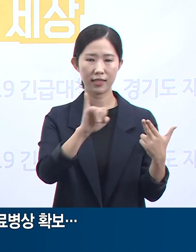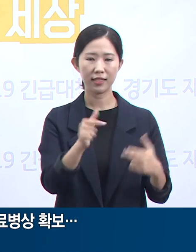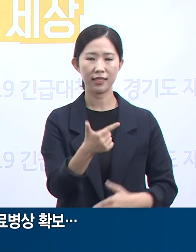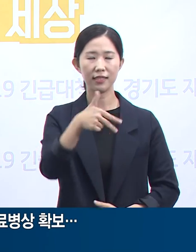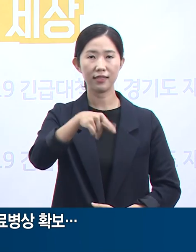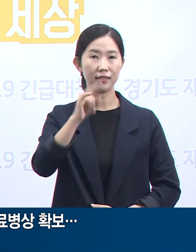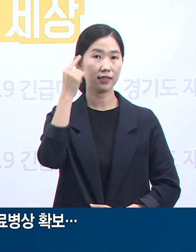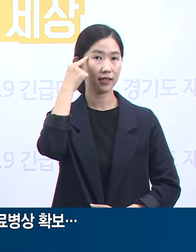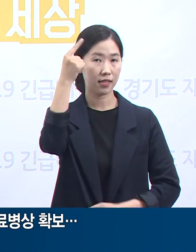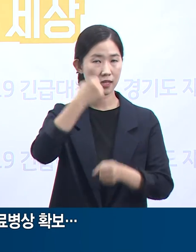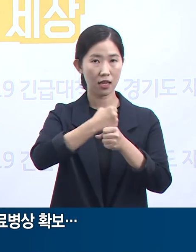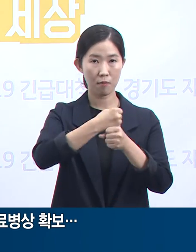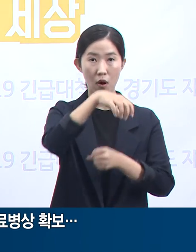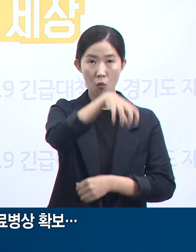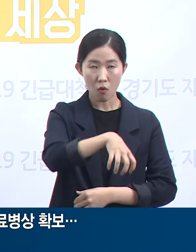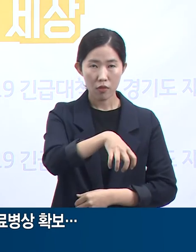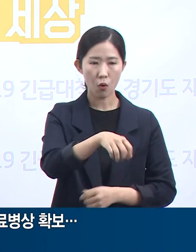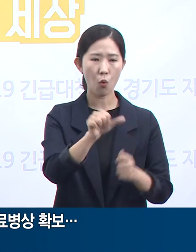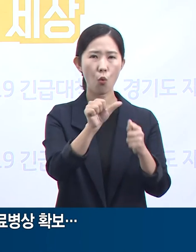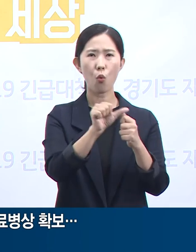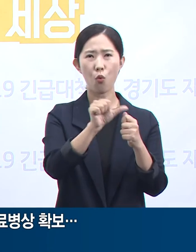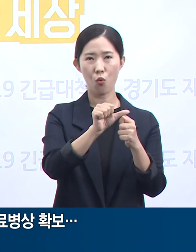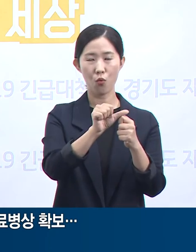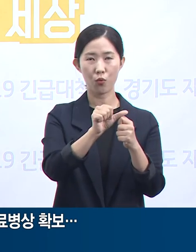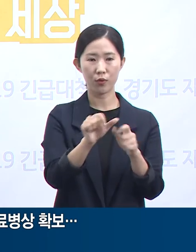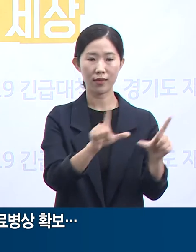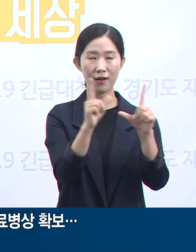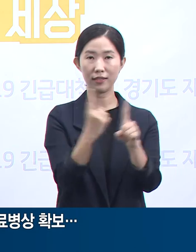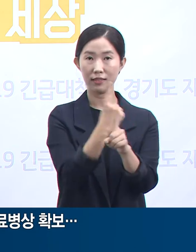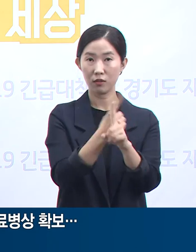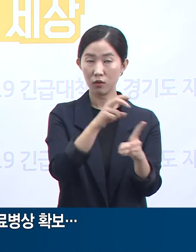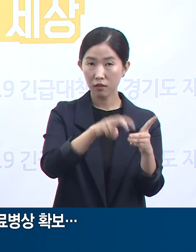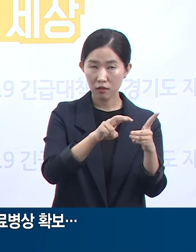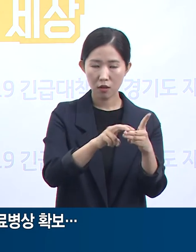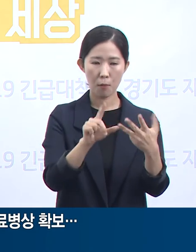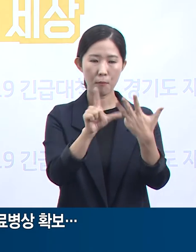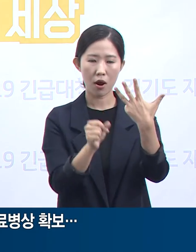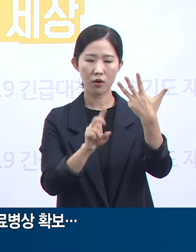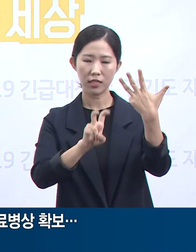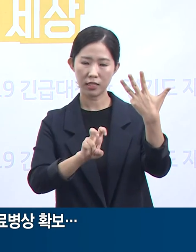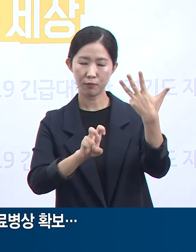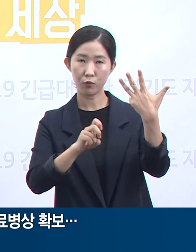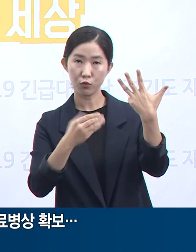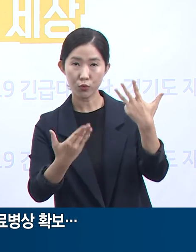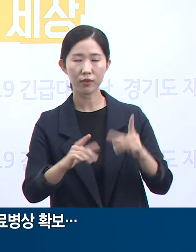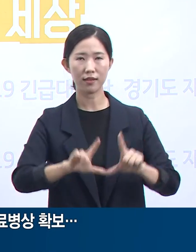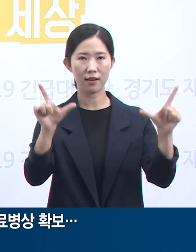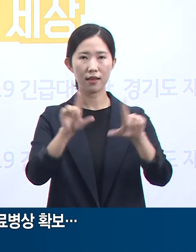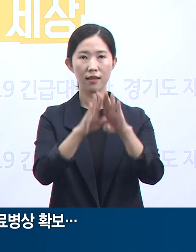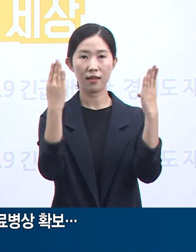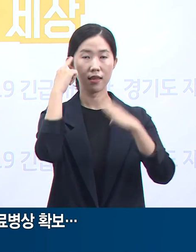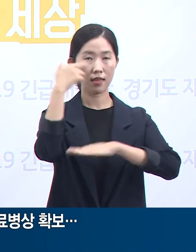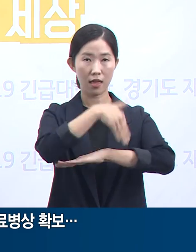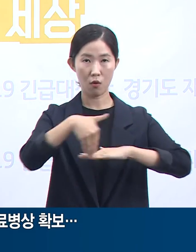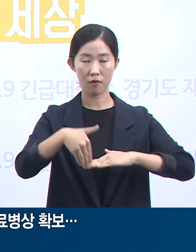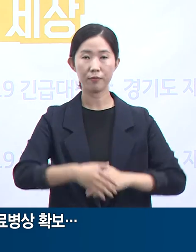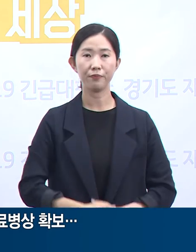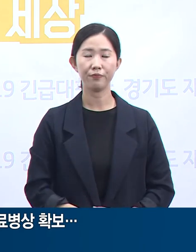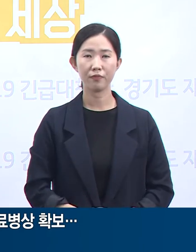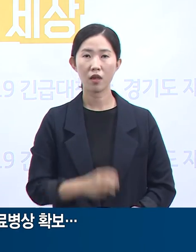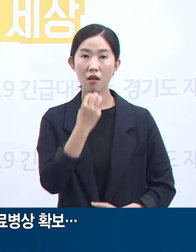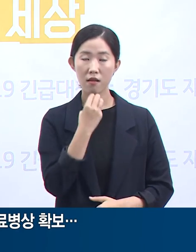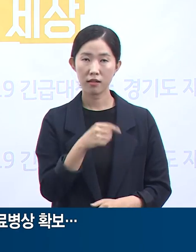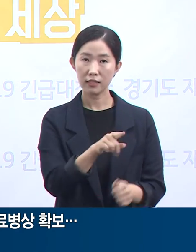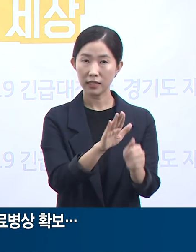생활치료센터는 8월 29일에 개소 예정으로 준비 중입니다. 이 센터 의료 지원은 경기도의료원